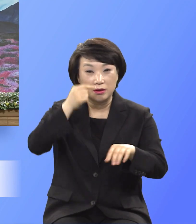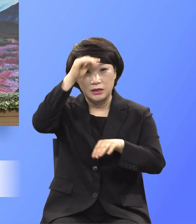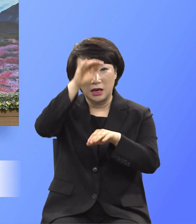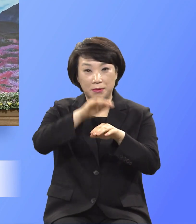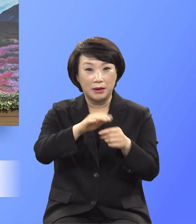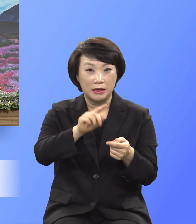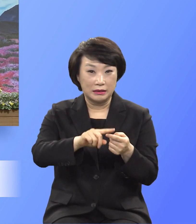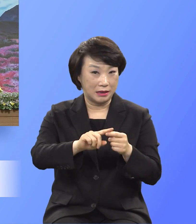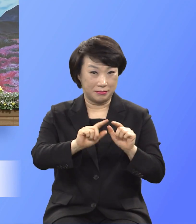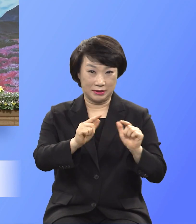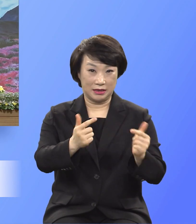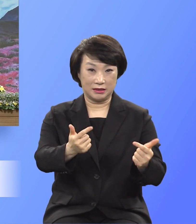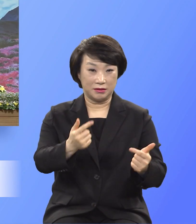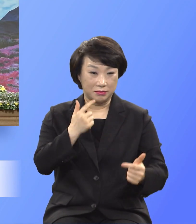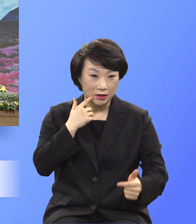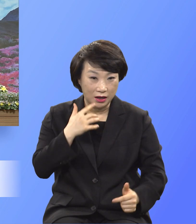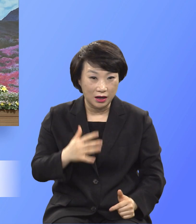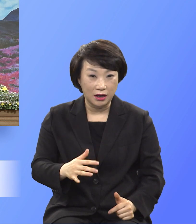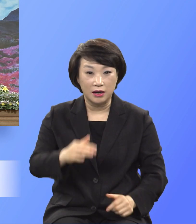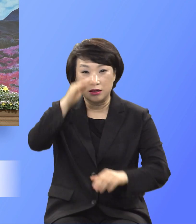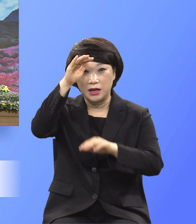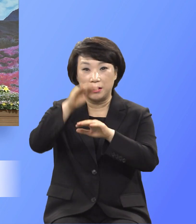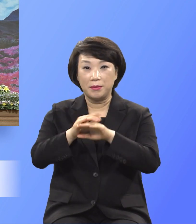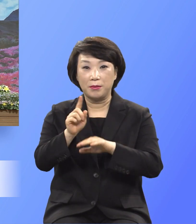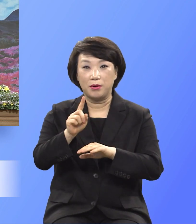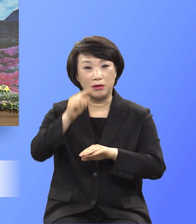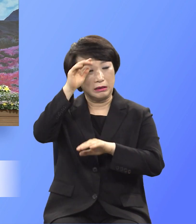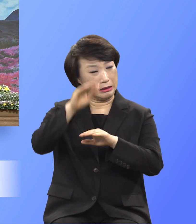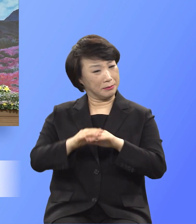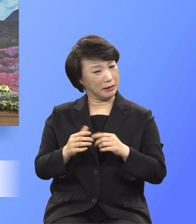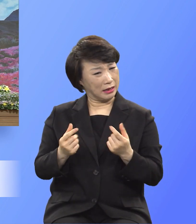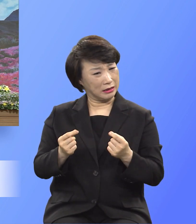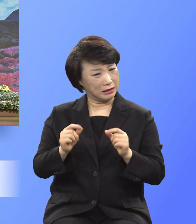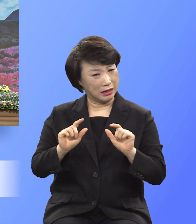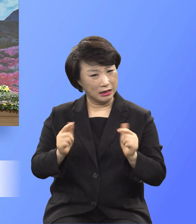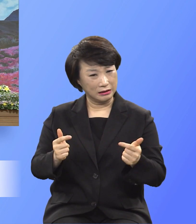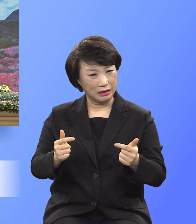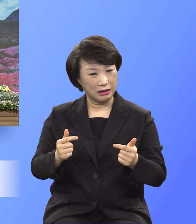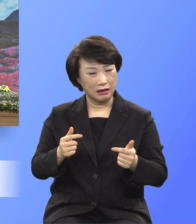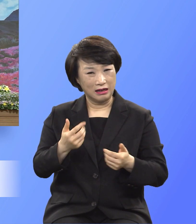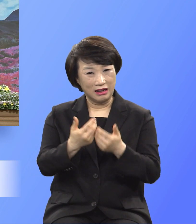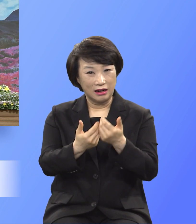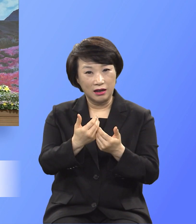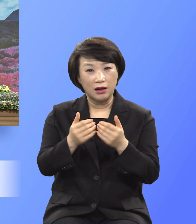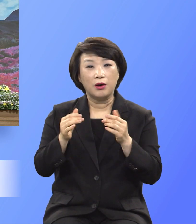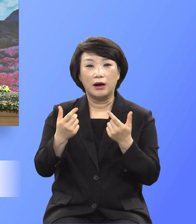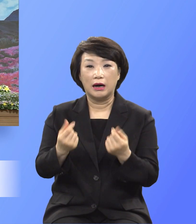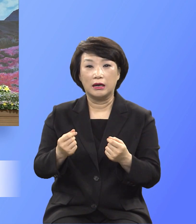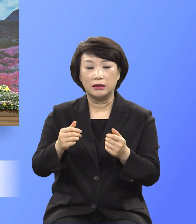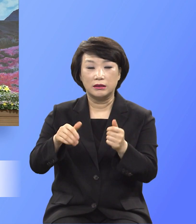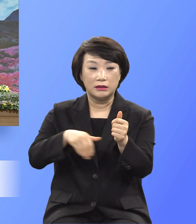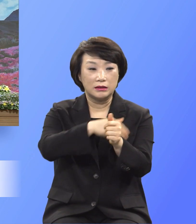드리고 예배가 예배같지 않은데 이런 시대를 본받지 말고